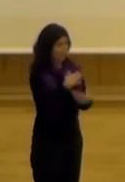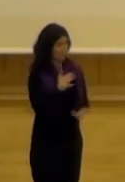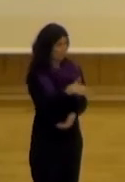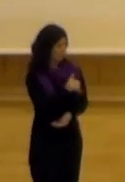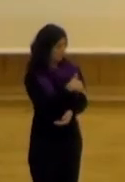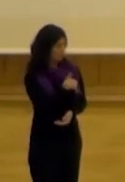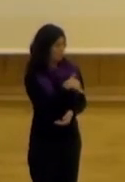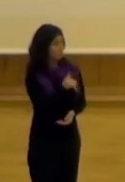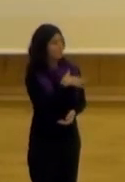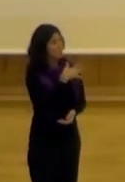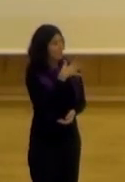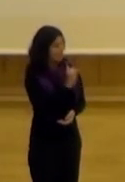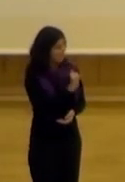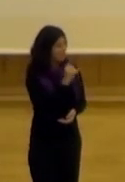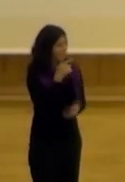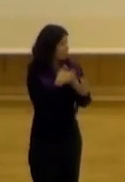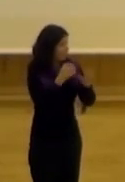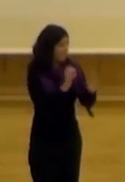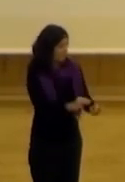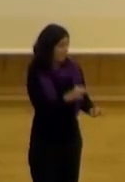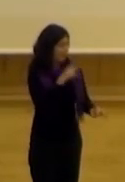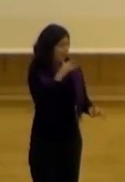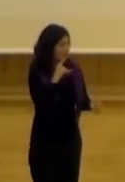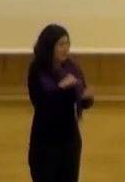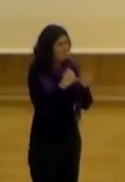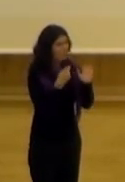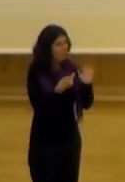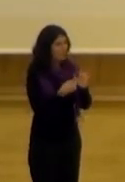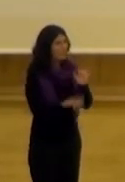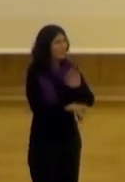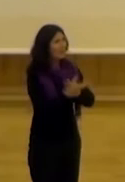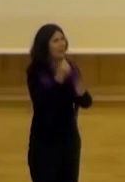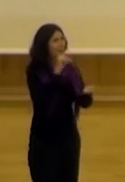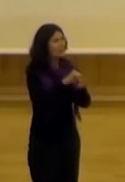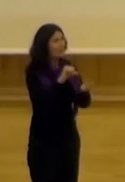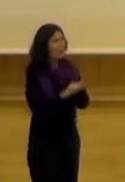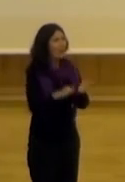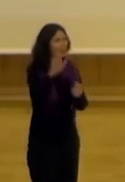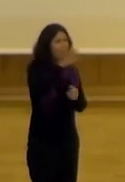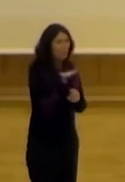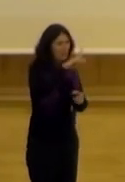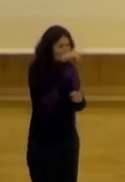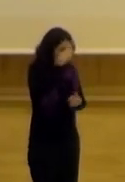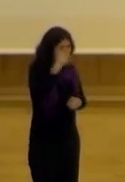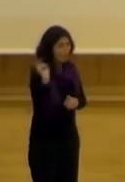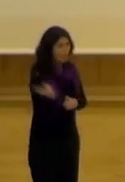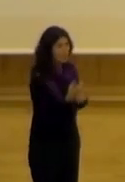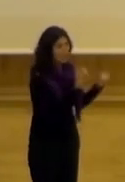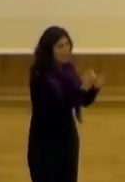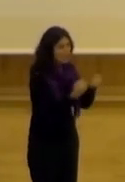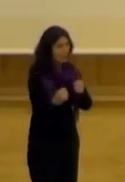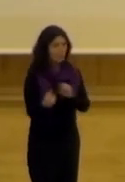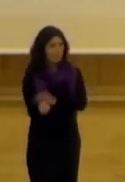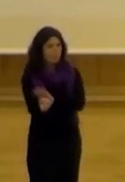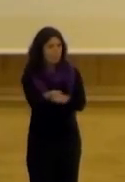universidad también se digamos se funciona así ahora que estamos con el proyecto de ciudad europea de la cultura y que diversas instituciones